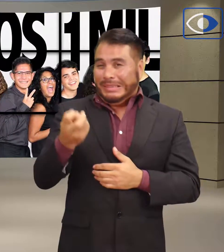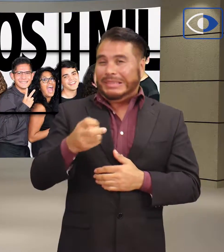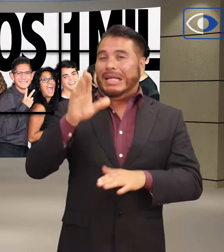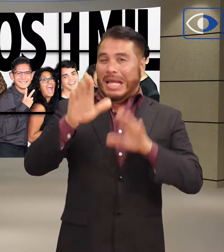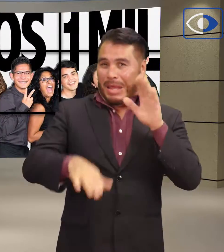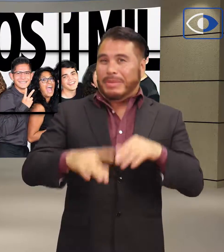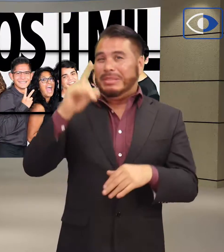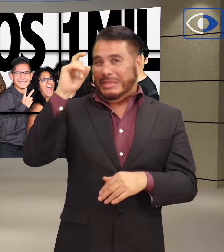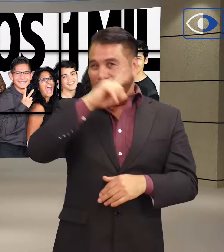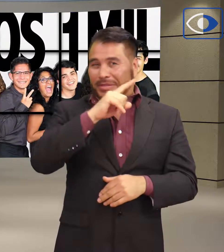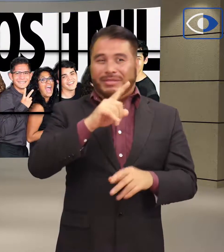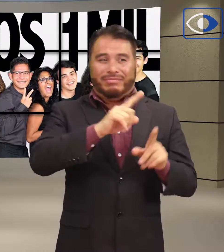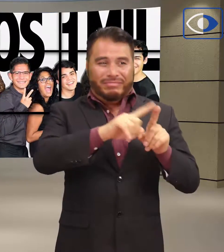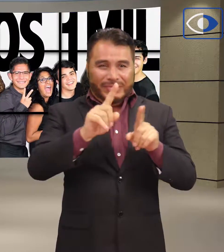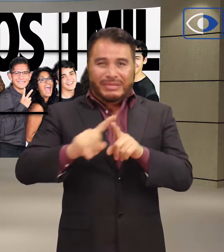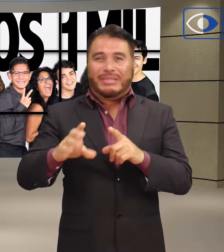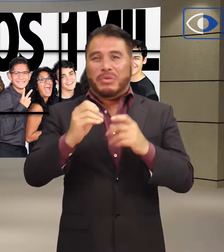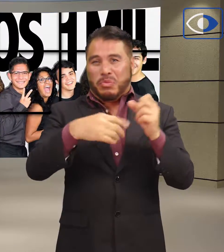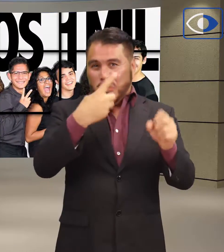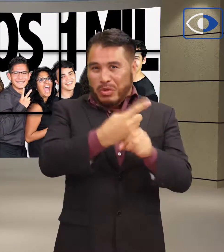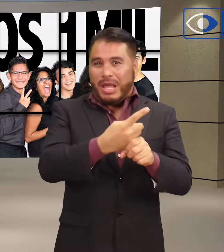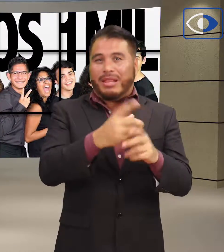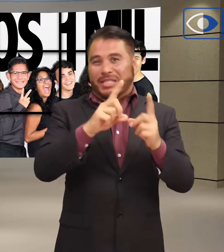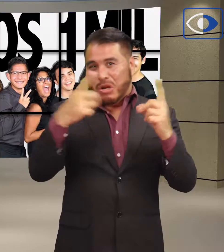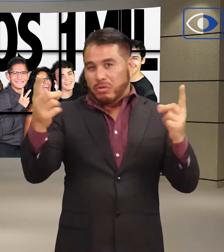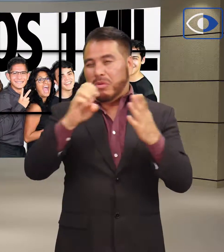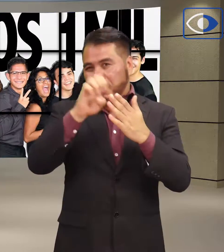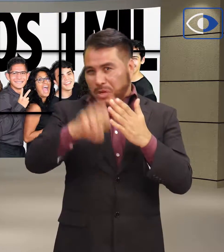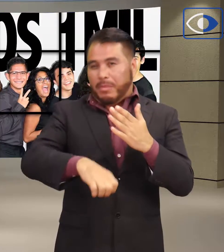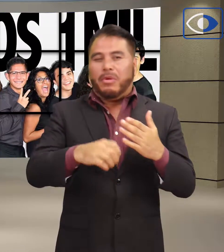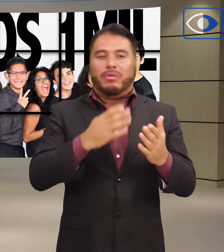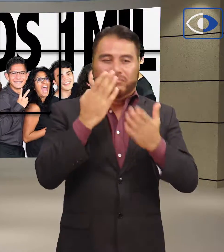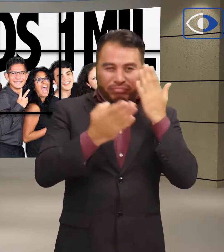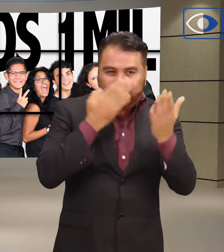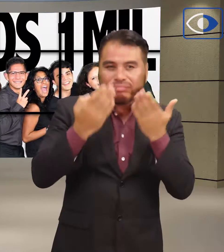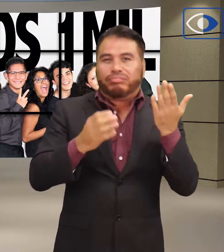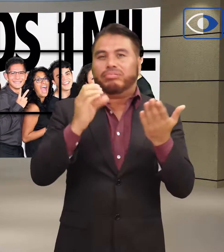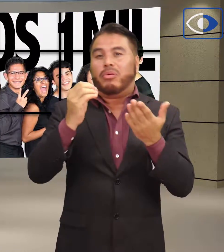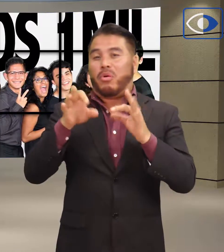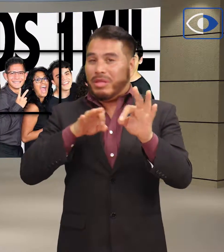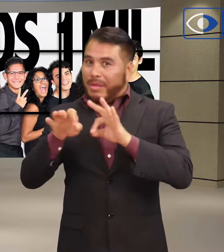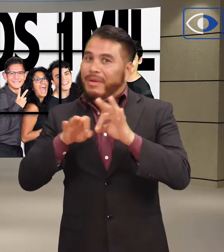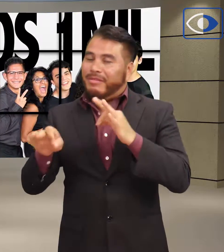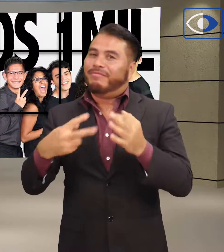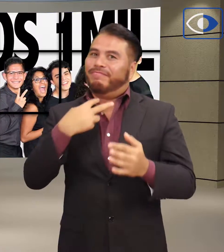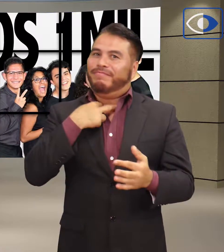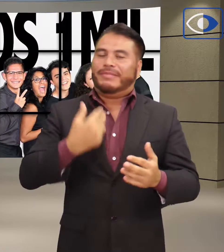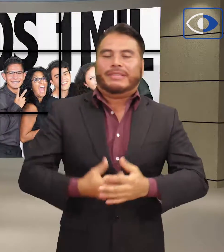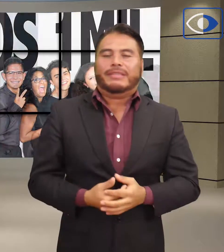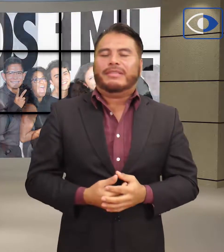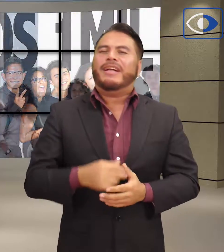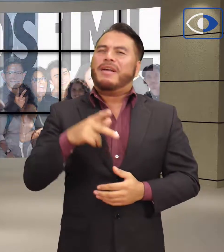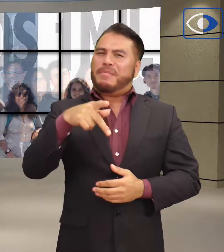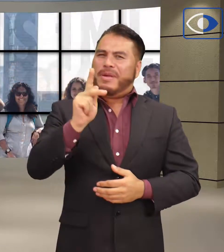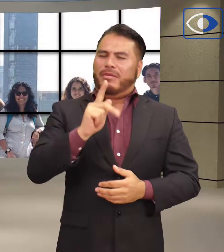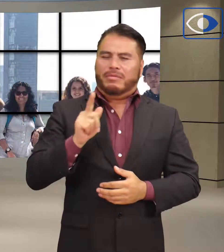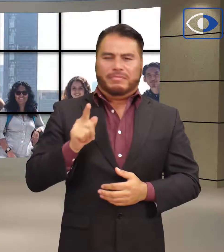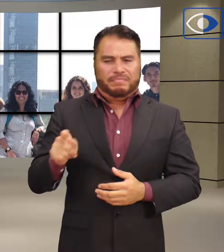puede ser un factor que les limite en oportunidades de desarrollo, quizás al estudiar o trabajar. Sin embargo, el